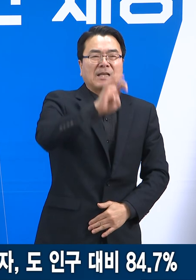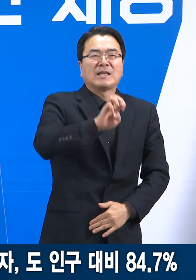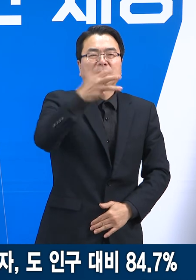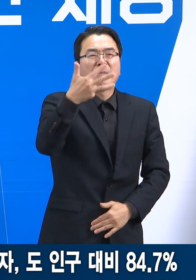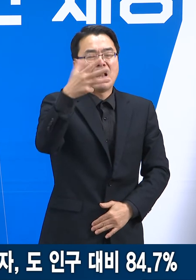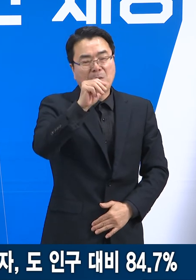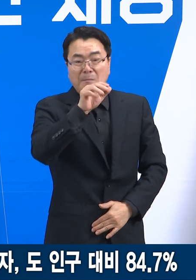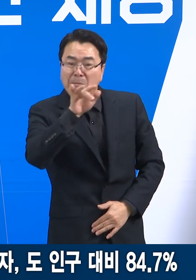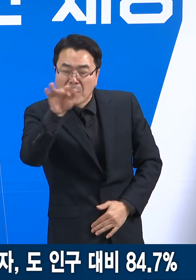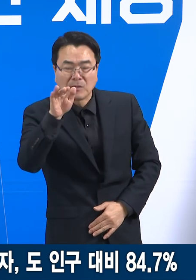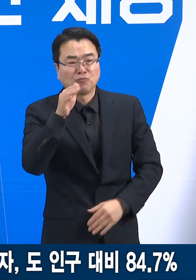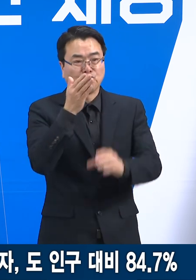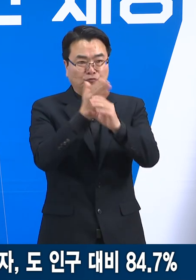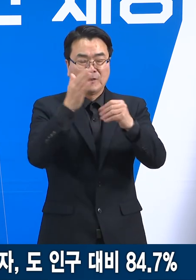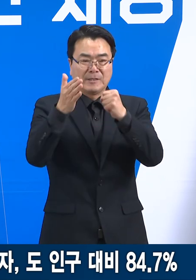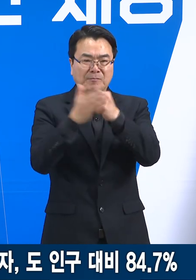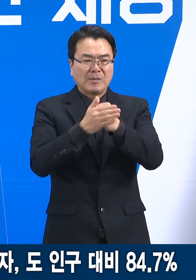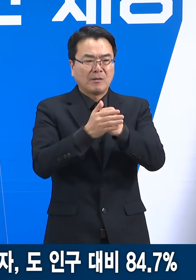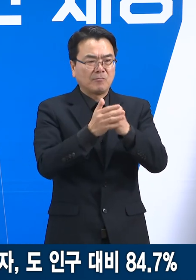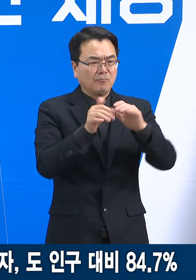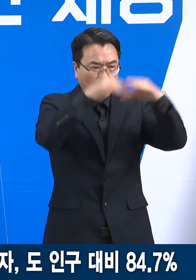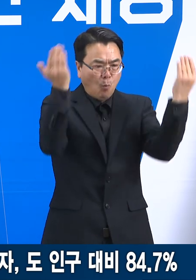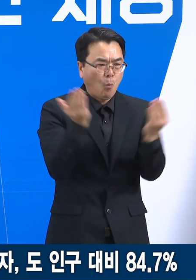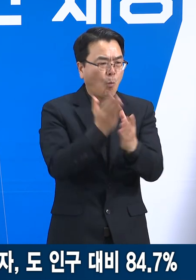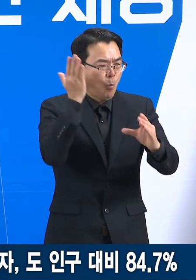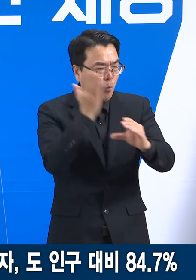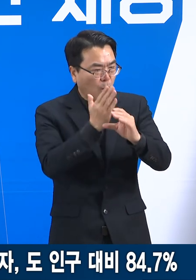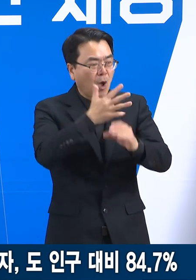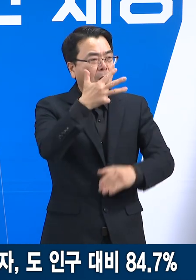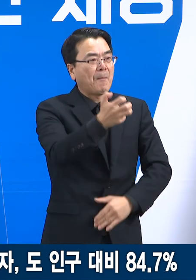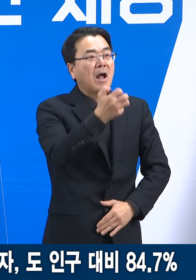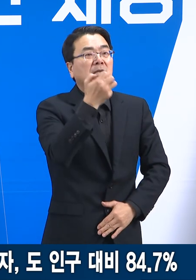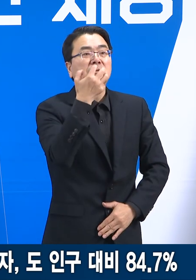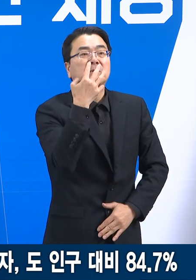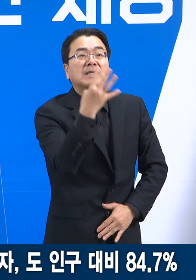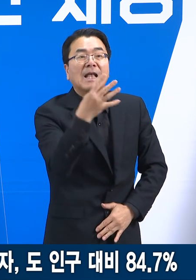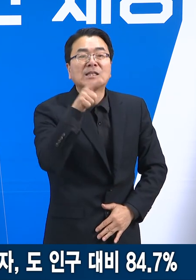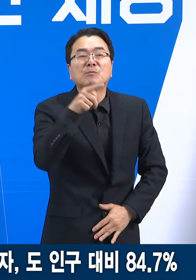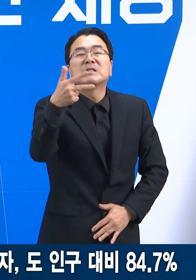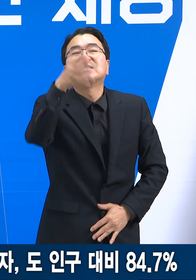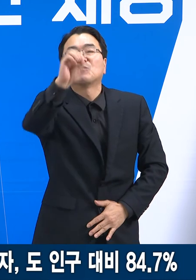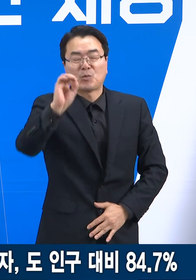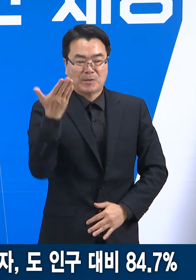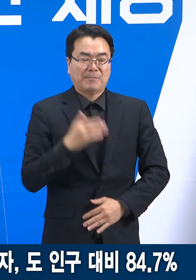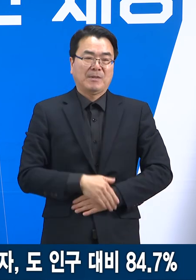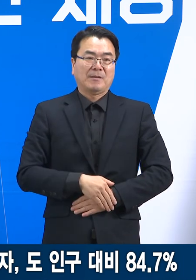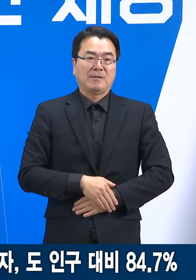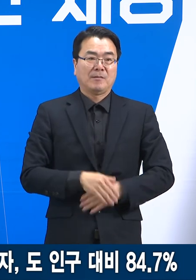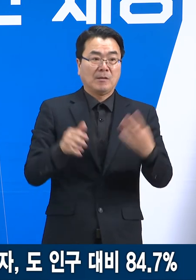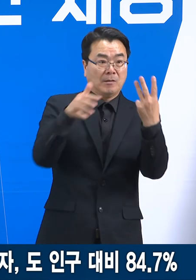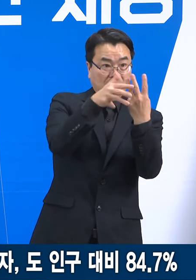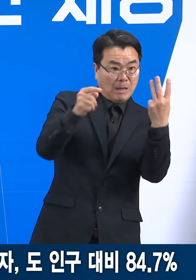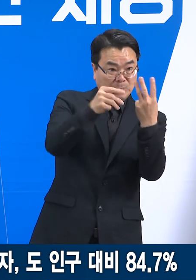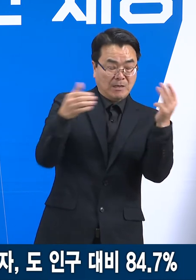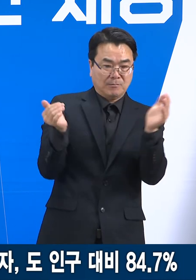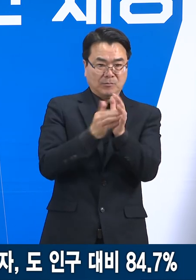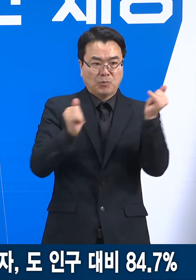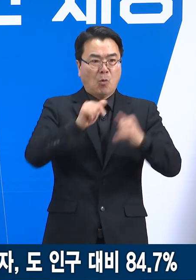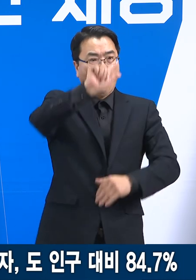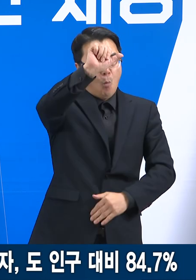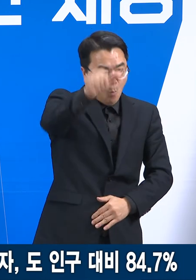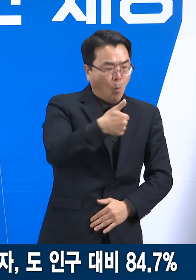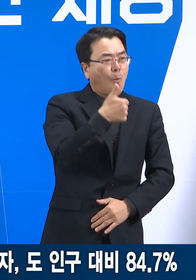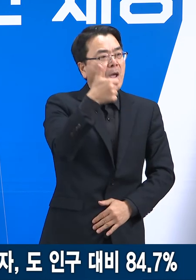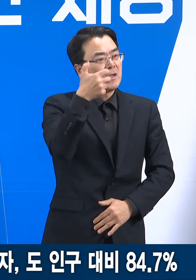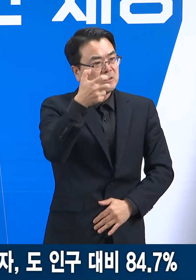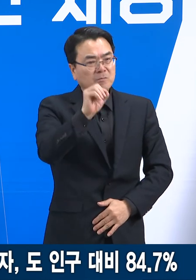,202명으로 경기도 인구 대비 84.7%에 해당합니다. 그리고 3차 접종자는 5,97만 5